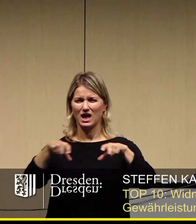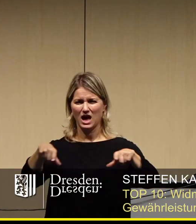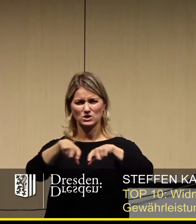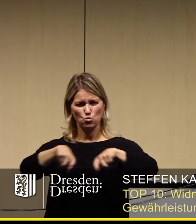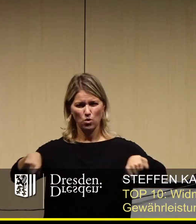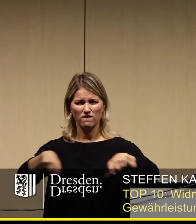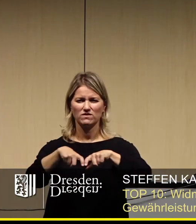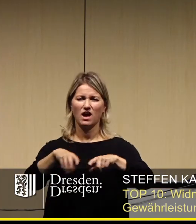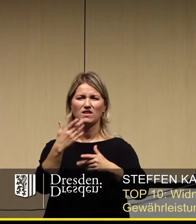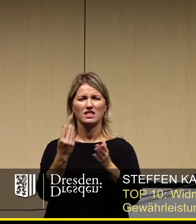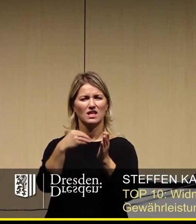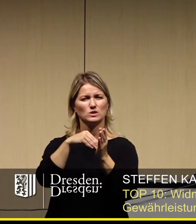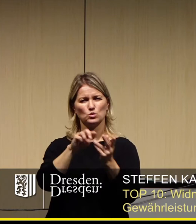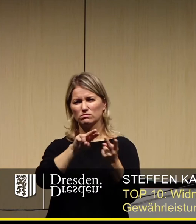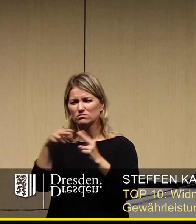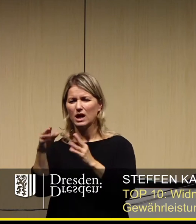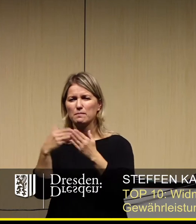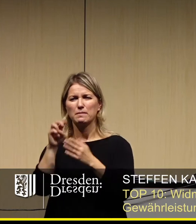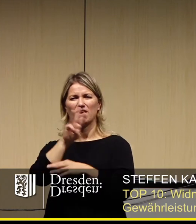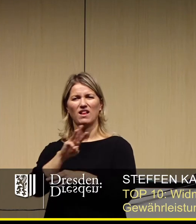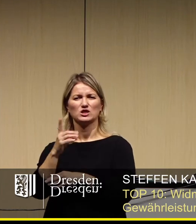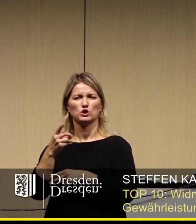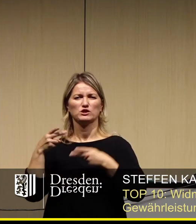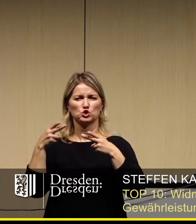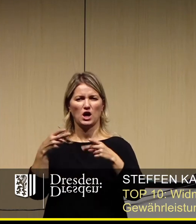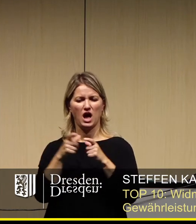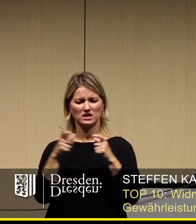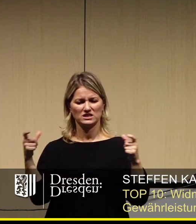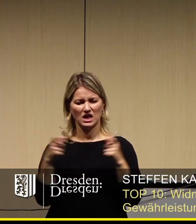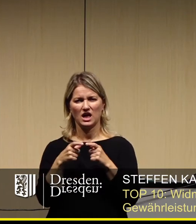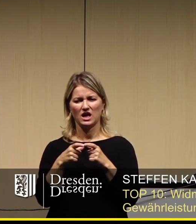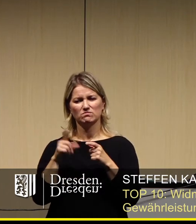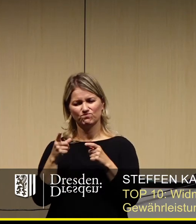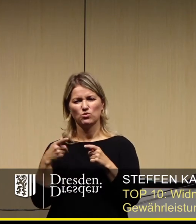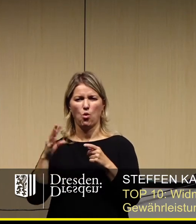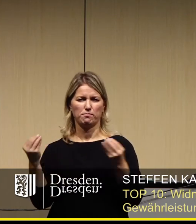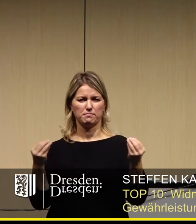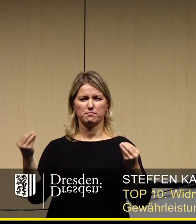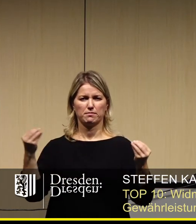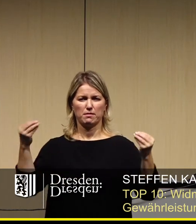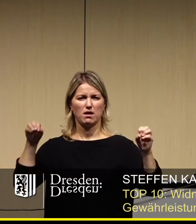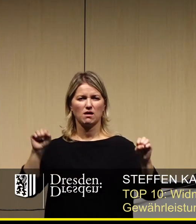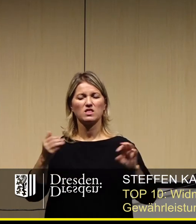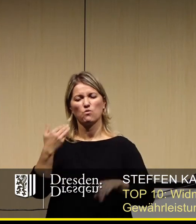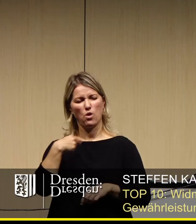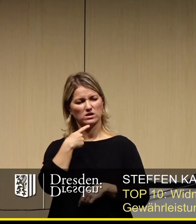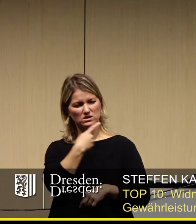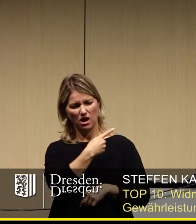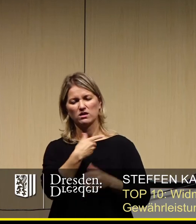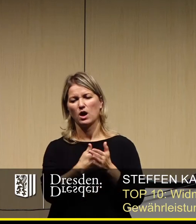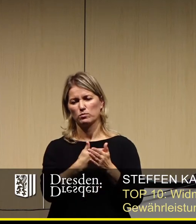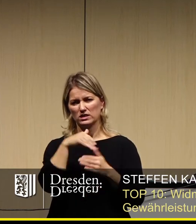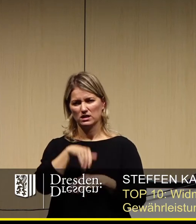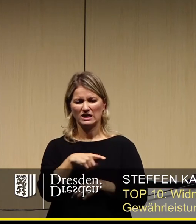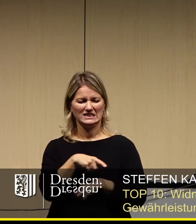zusätzliche Flächen auf der Wilstrufer Straße ausweiten können. Sie hatten gute Argumente genannt, warum das problematisch ist.